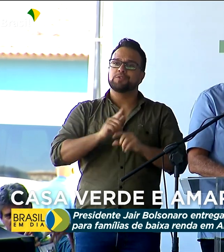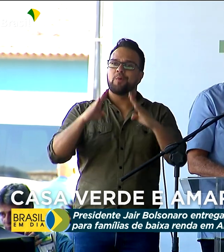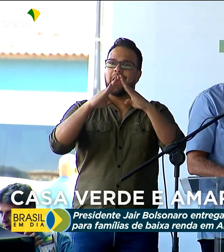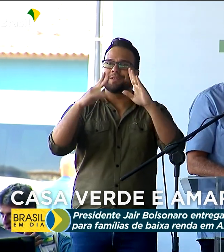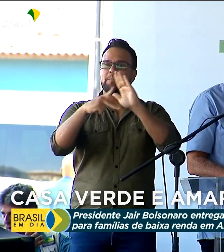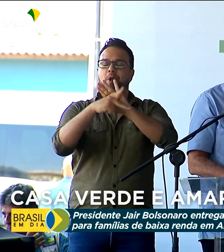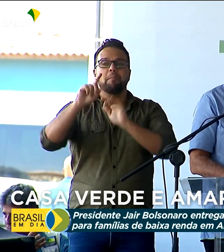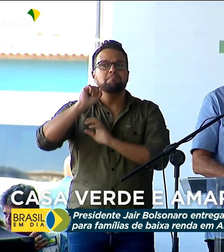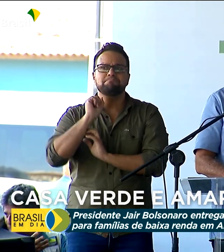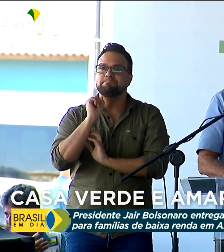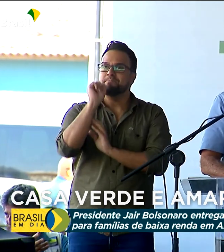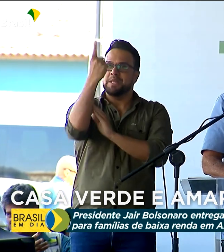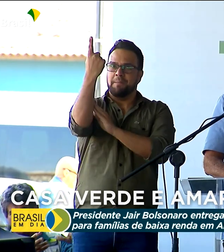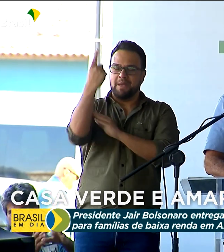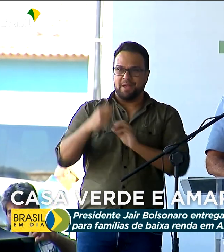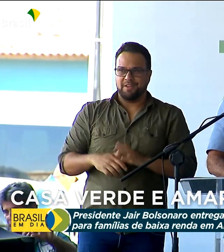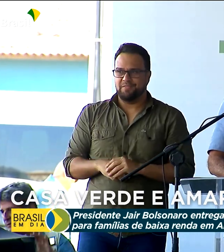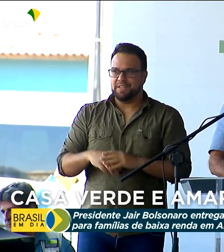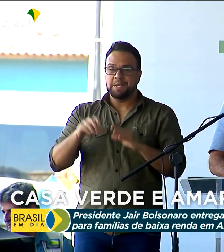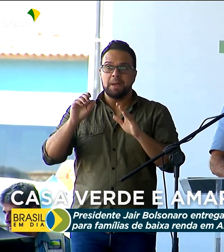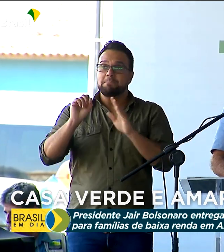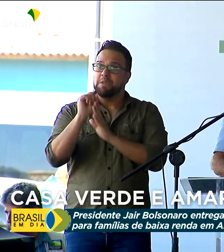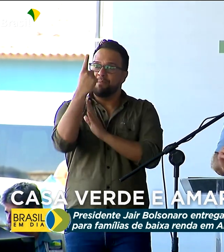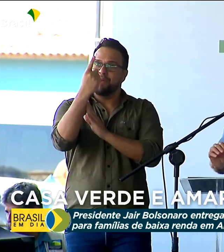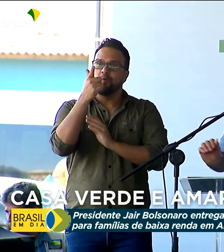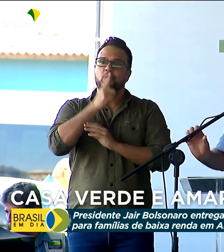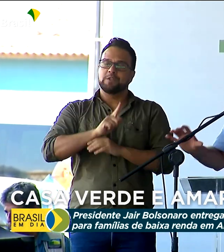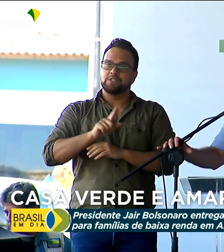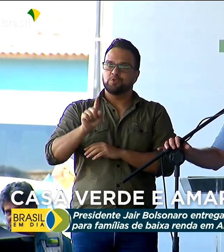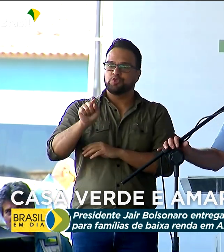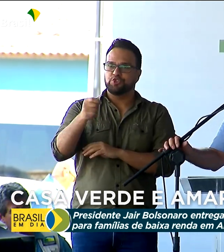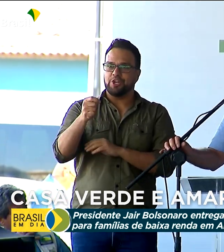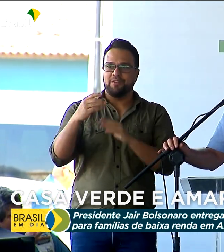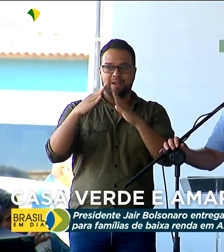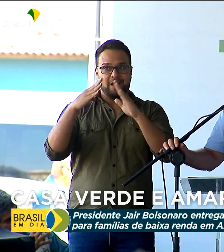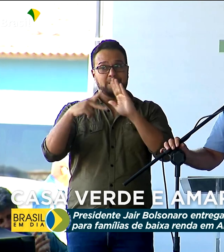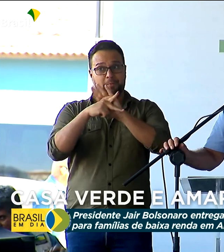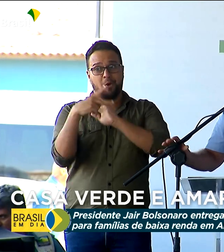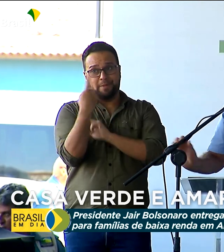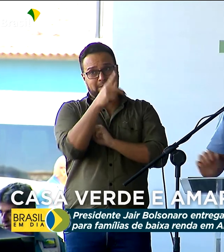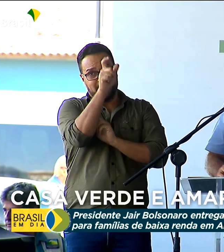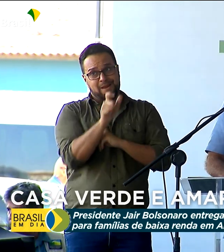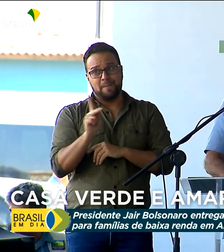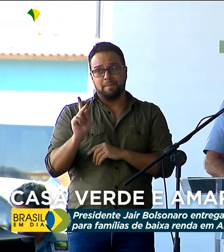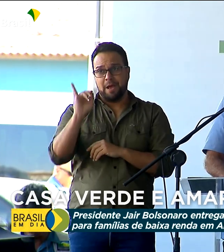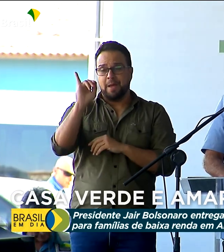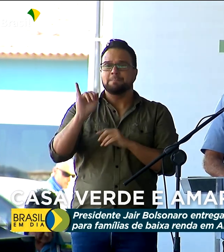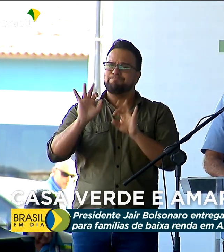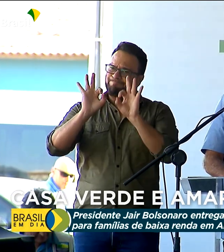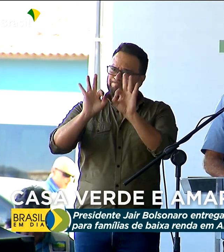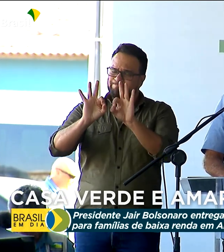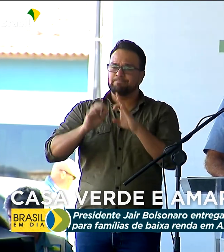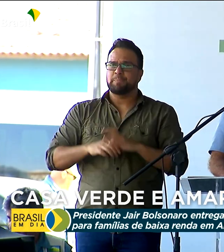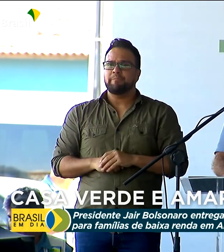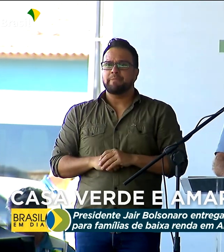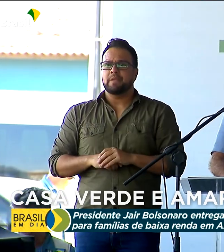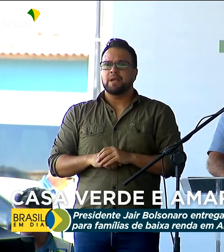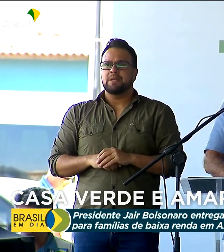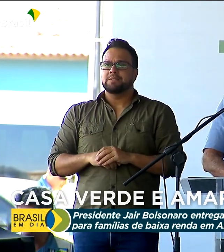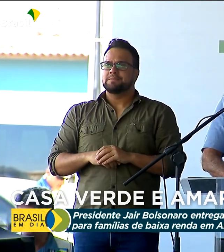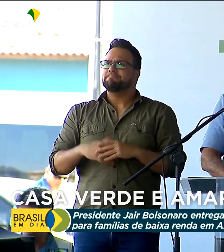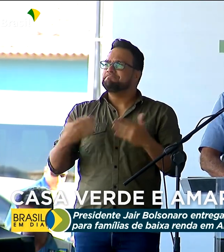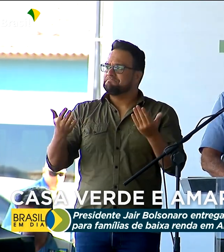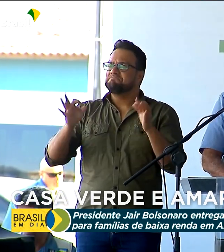pela primeira vez as chaves da sua casa própria. Realmente, a alegria,